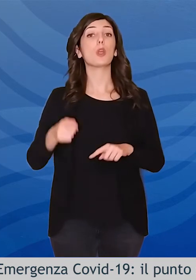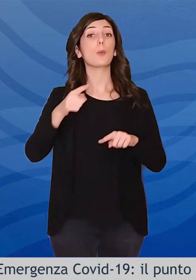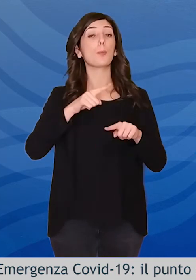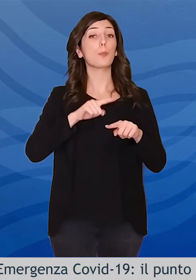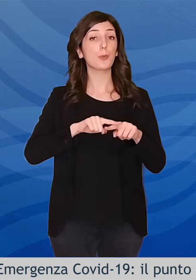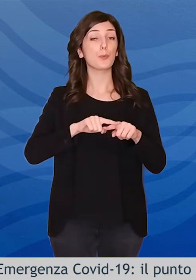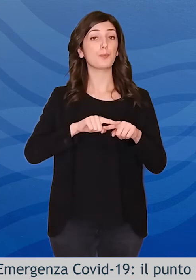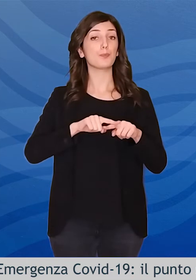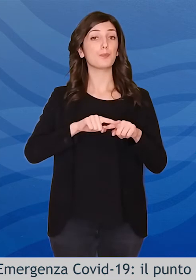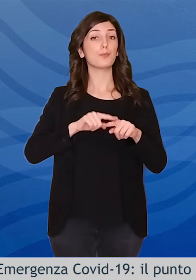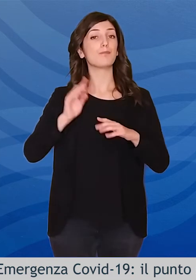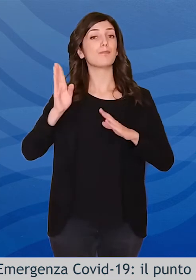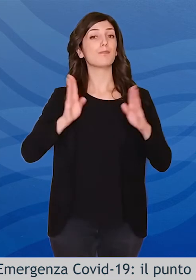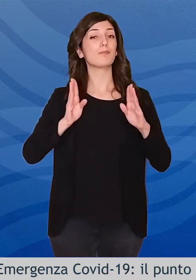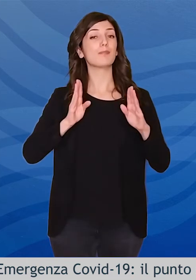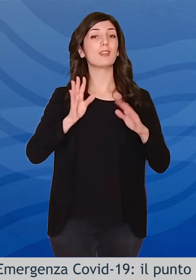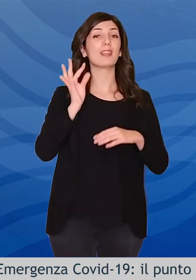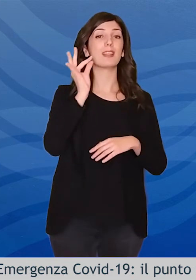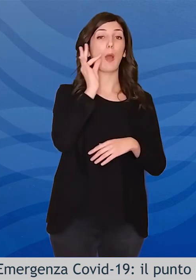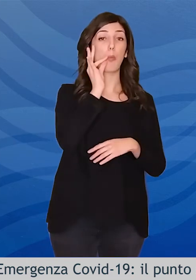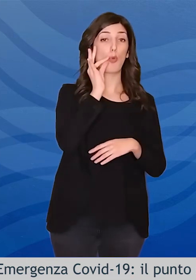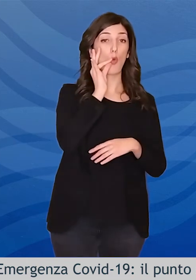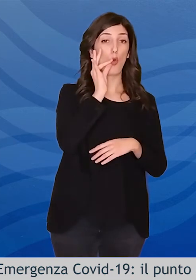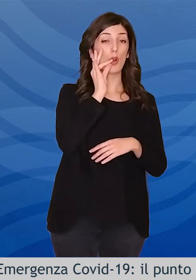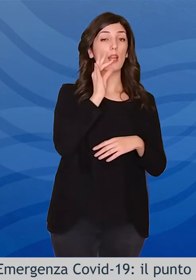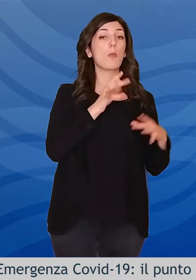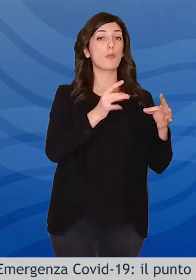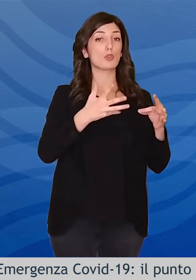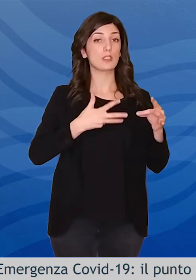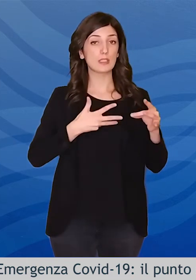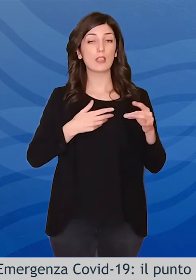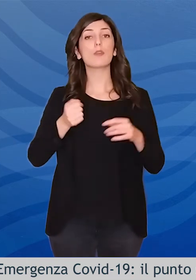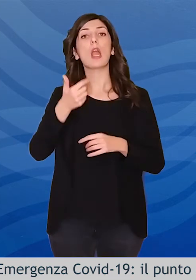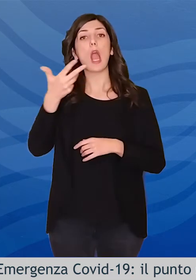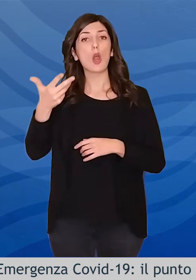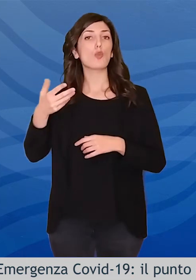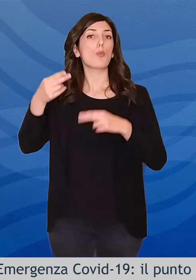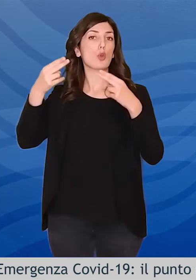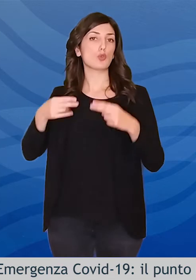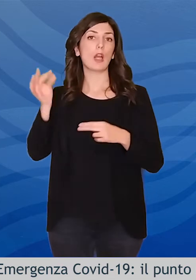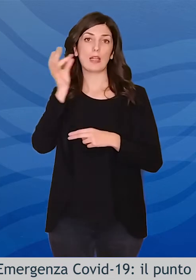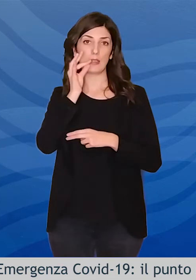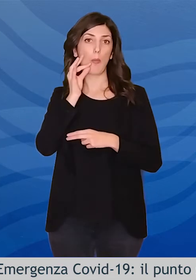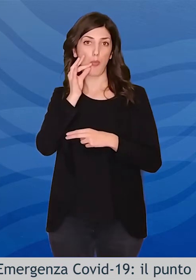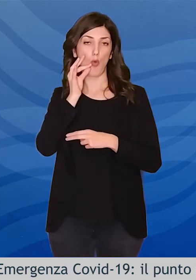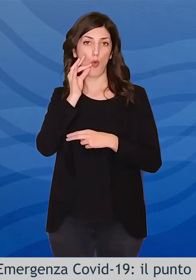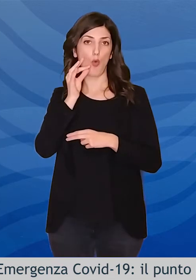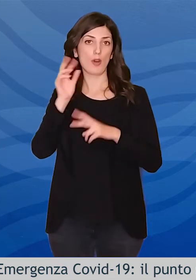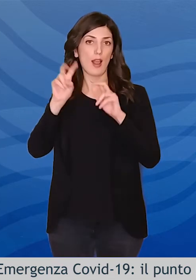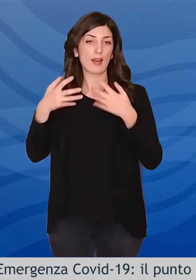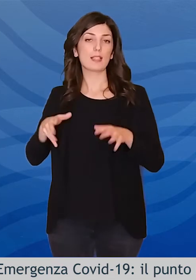e la proporzione dei test positivi sul numero totale dei test effettuati che oggi è in discesa all'11